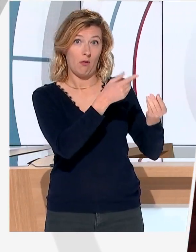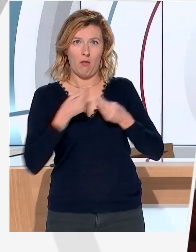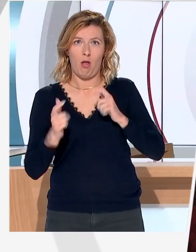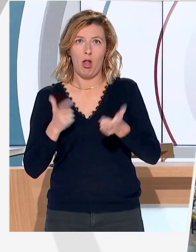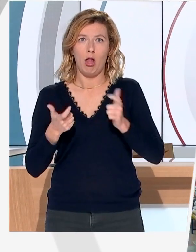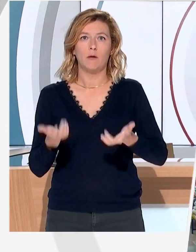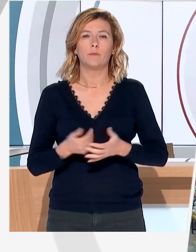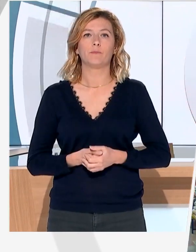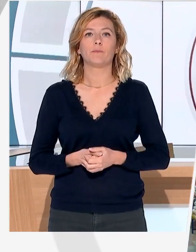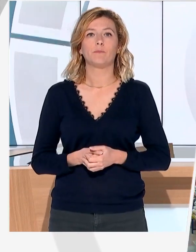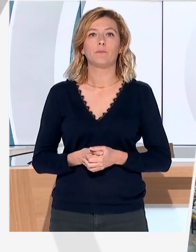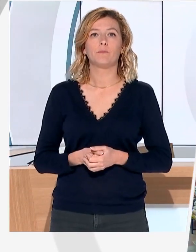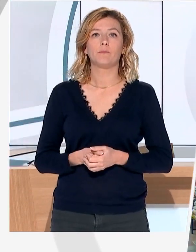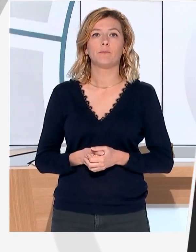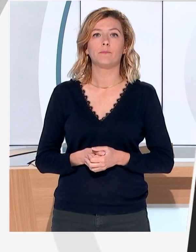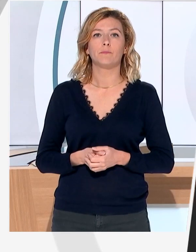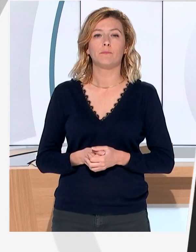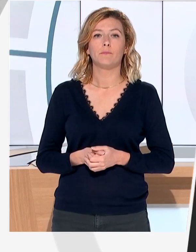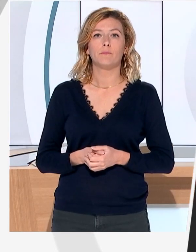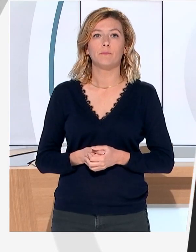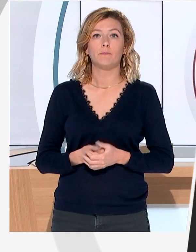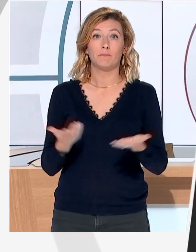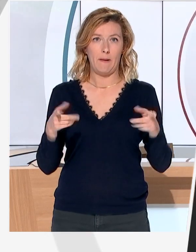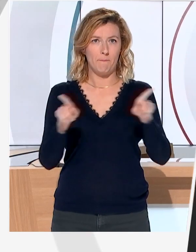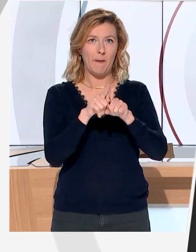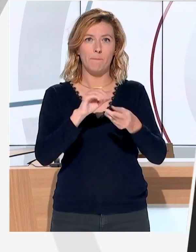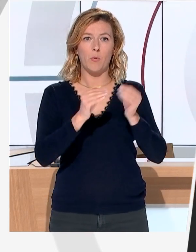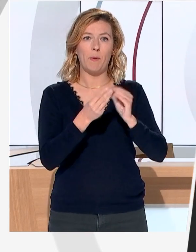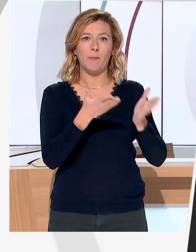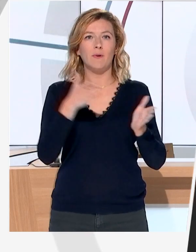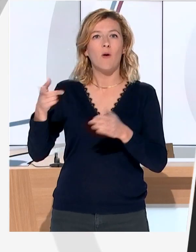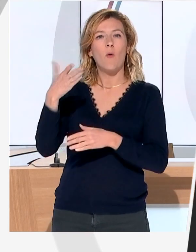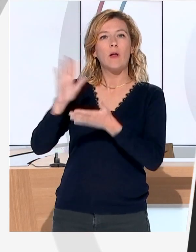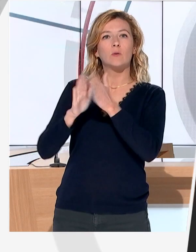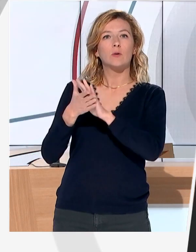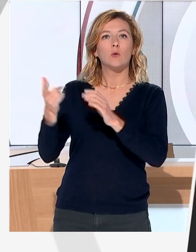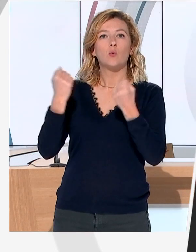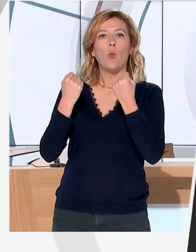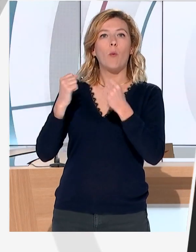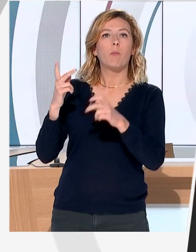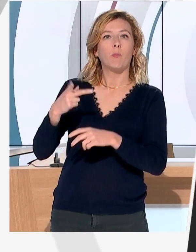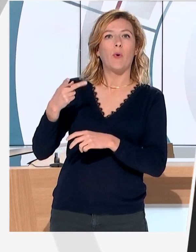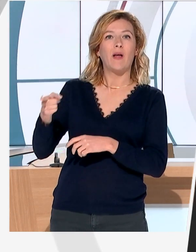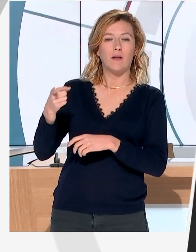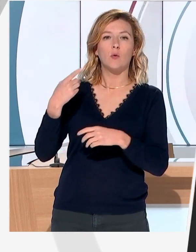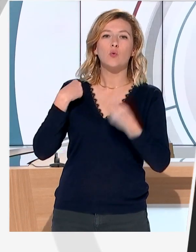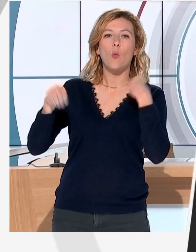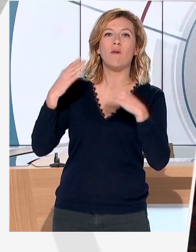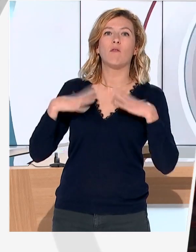solidarité est mise à mal. Même analyse au Secours Populaire, les dons de vêtements sont en baisse. La concurrence des sites d'achat et d